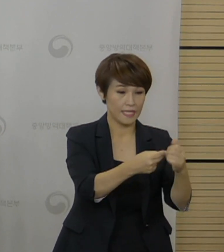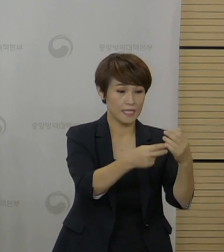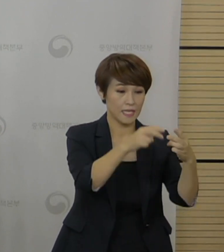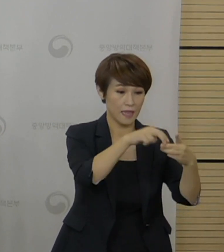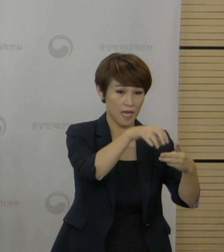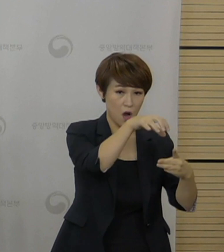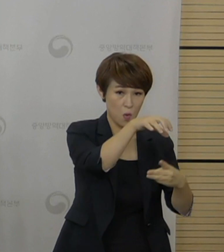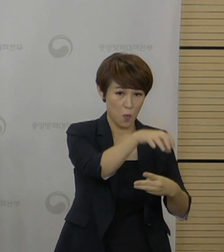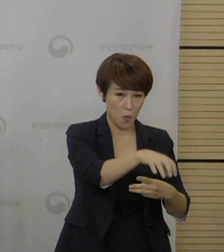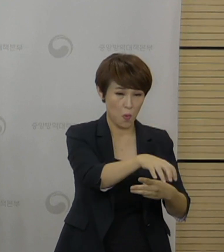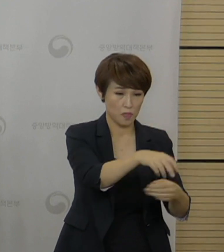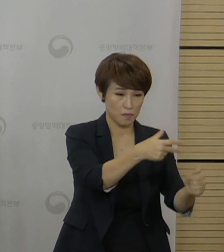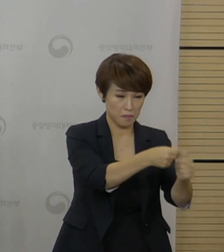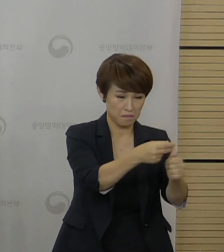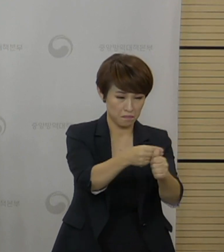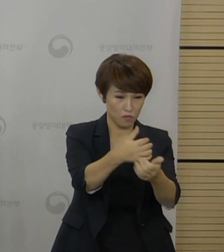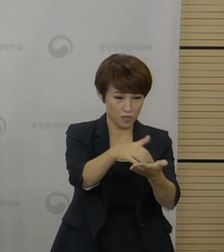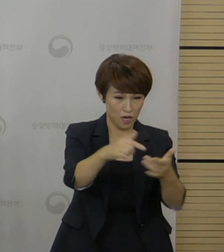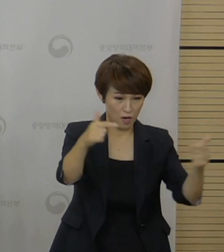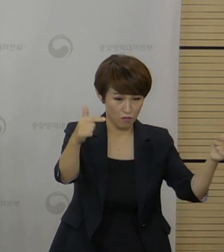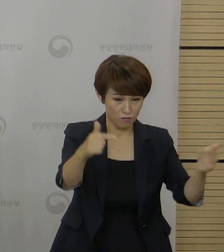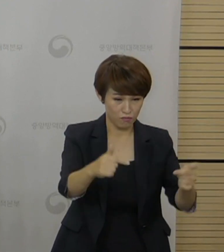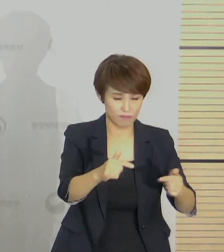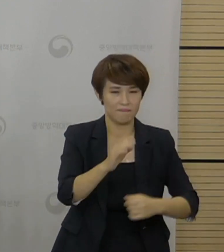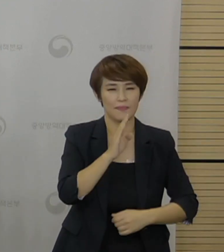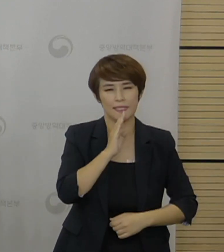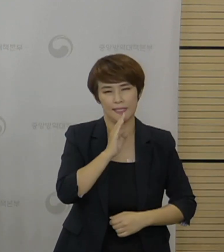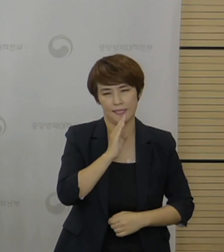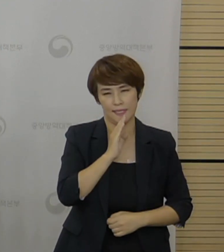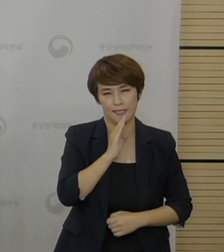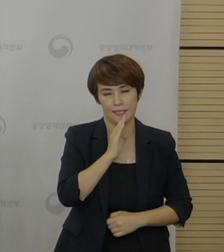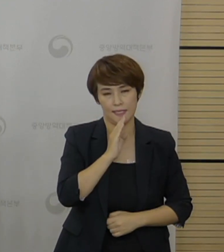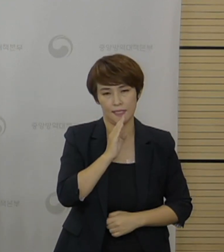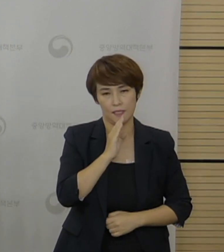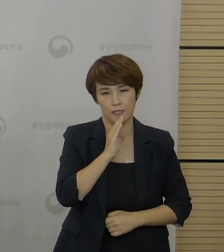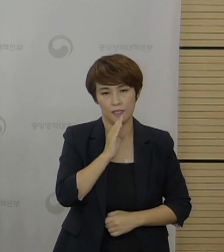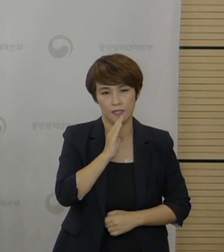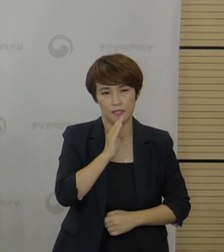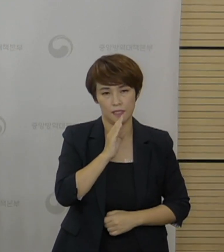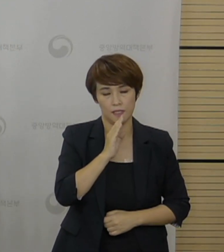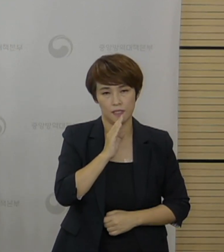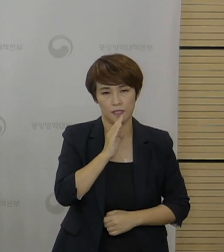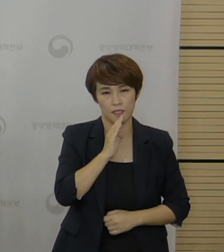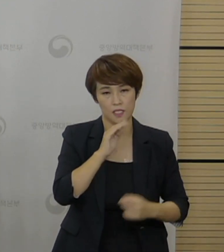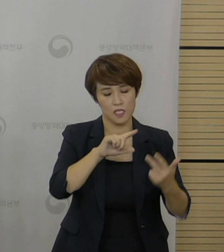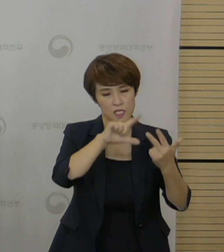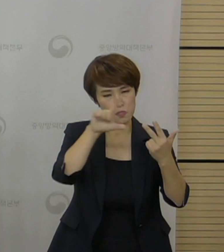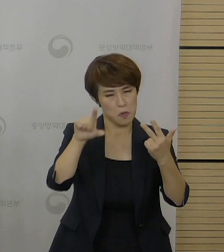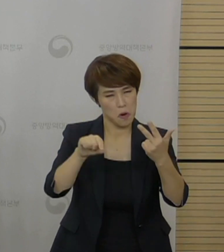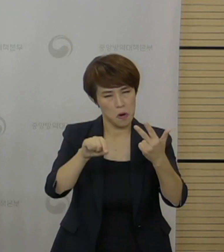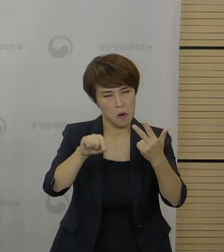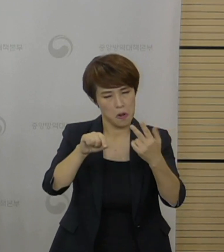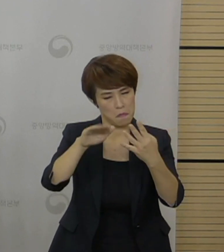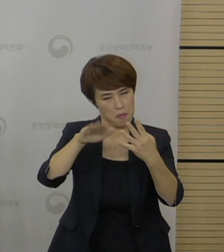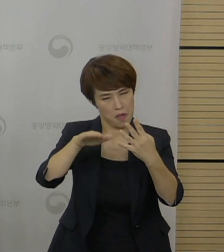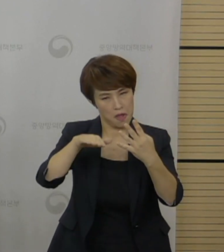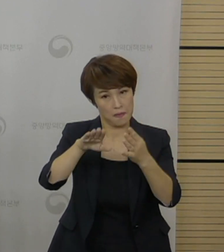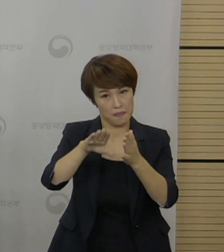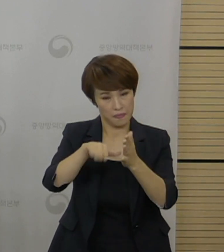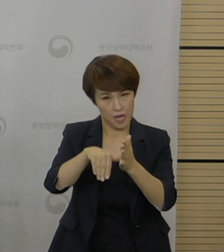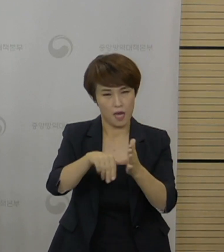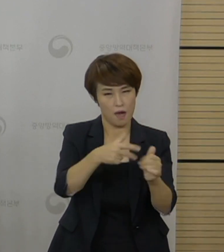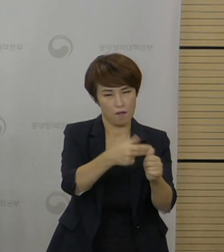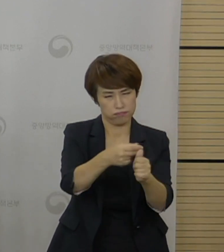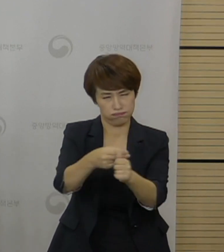될 양이 줄어드는 그런 상황입니다. 그리고 7월 하순 이후에 대규모 접종이